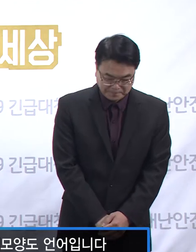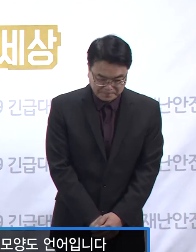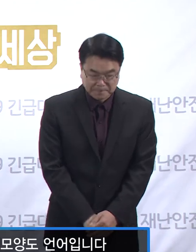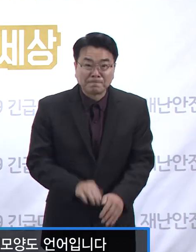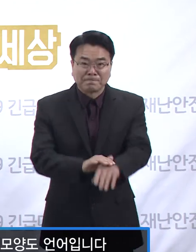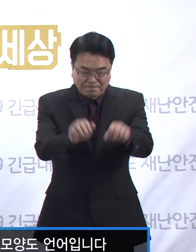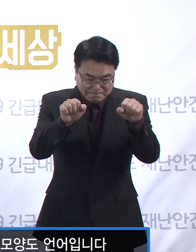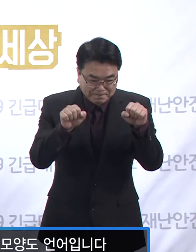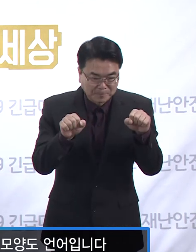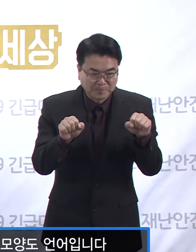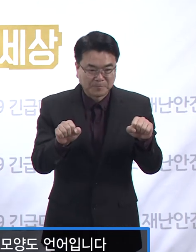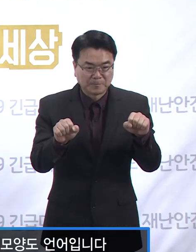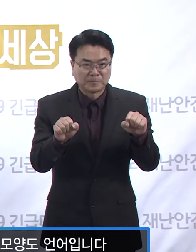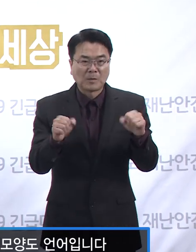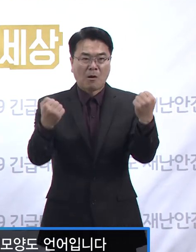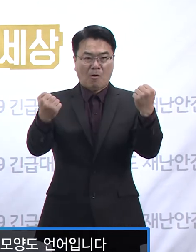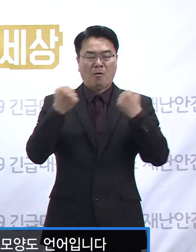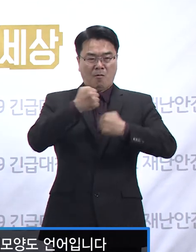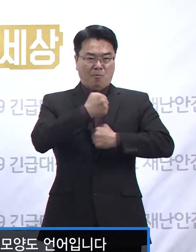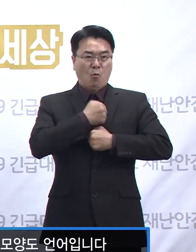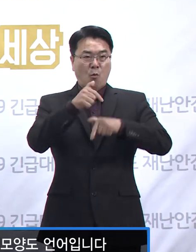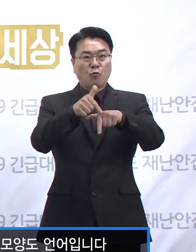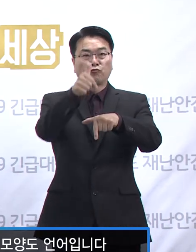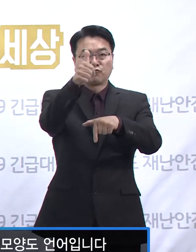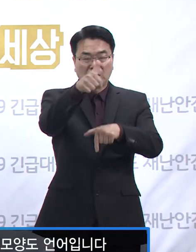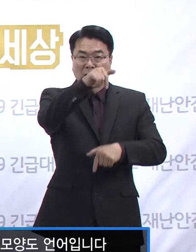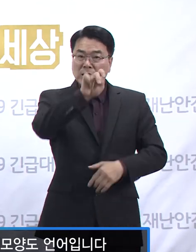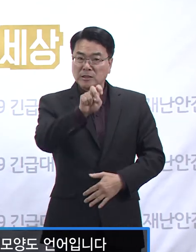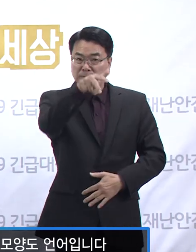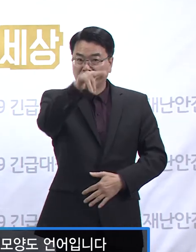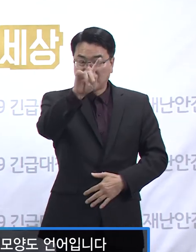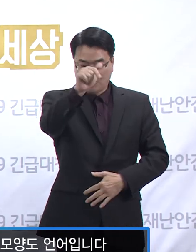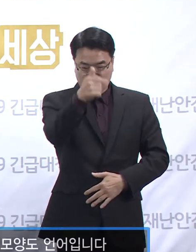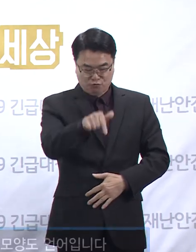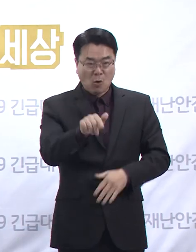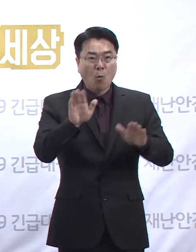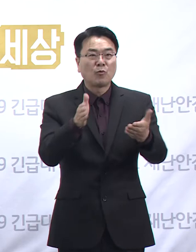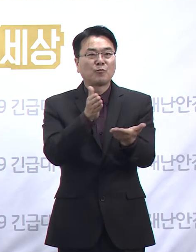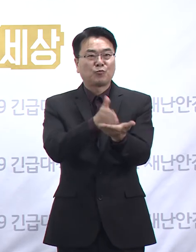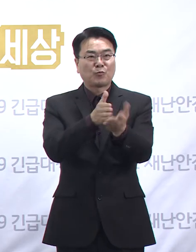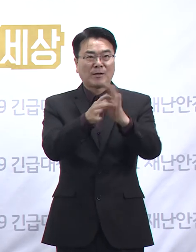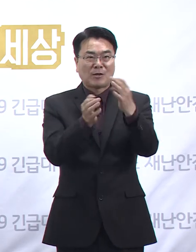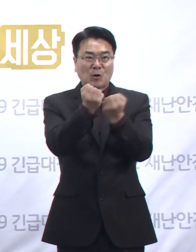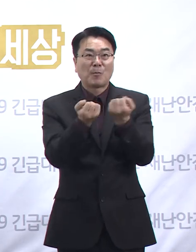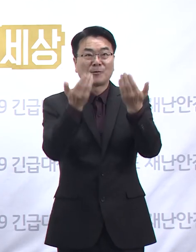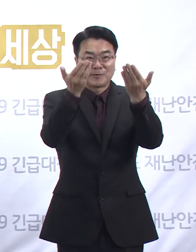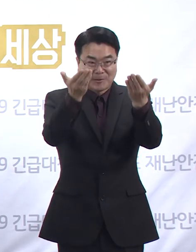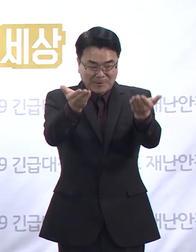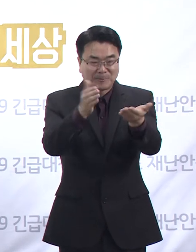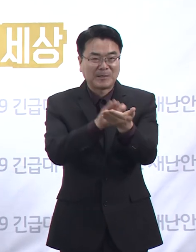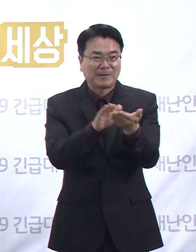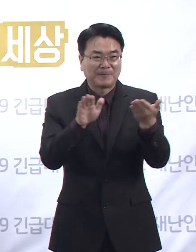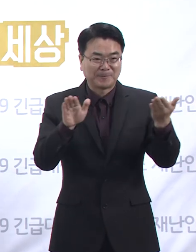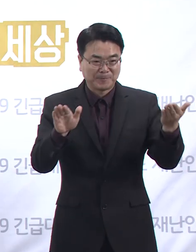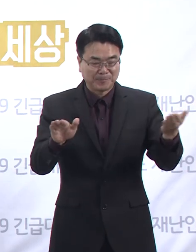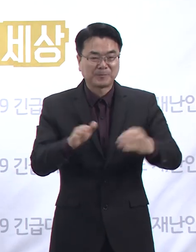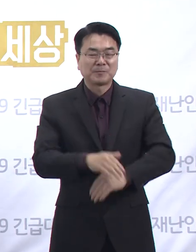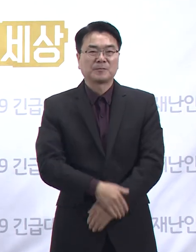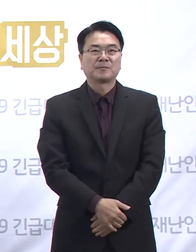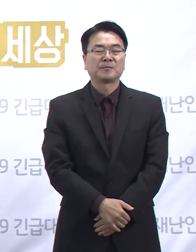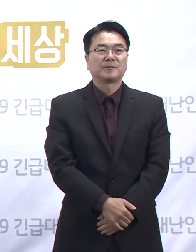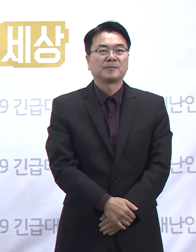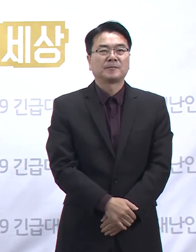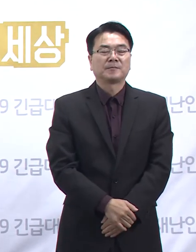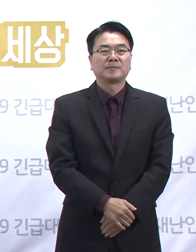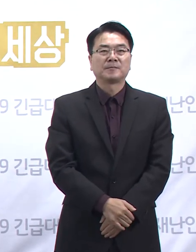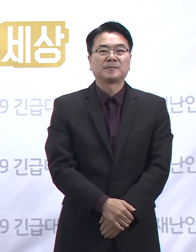안녕하십니까 보건공장 김지훈입니다. 10월 28일 수요일 경기도 코로나19 대응 관련 정례 기자회견을